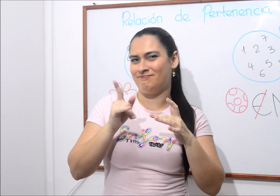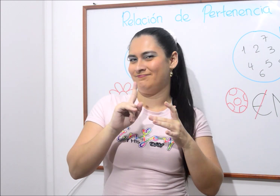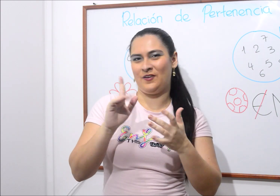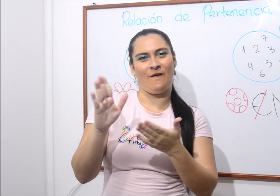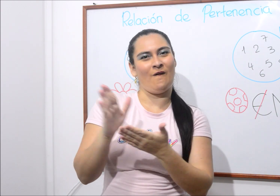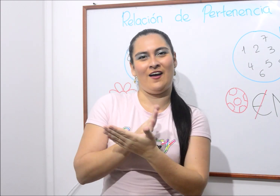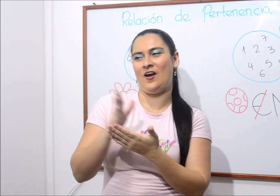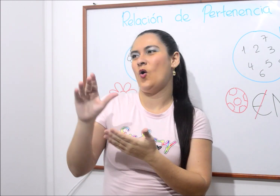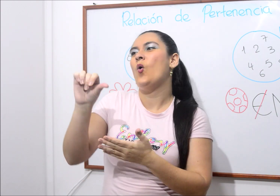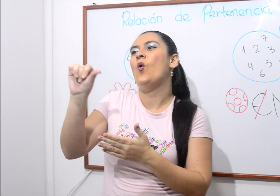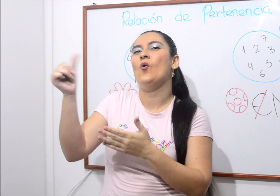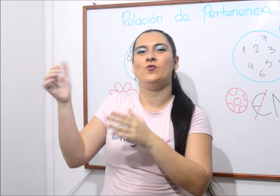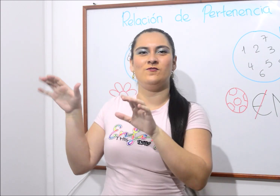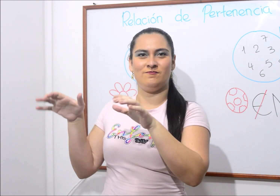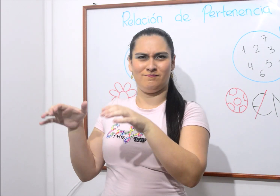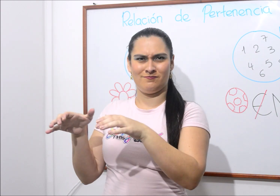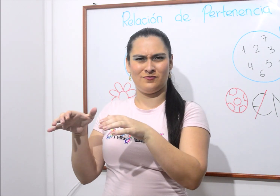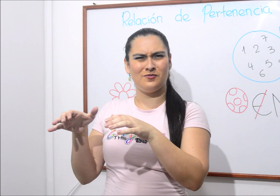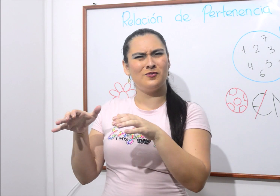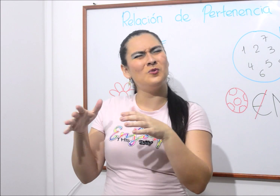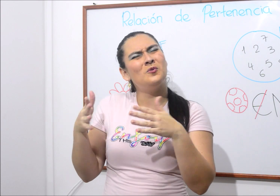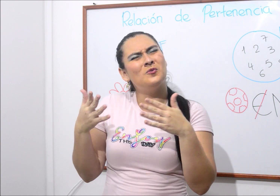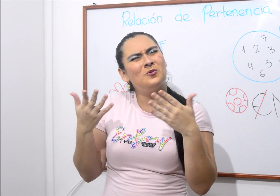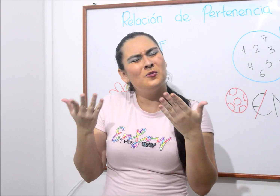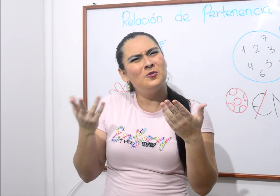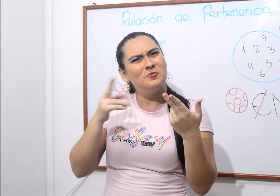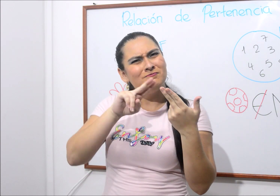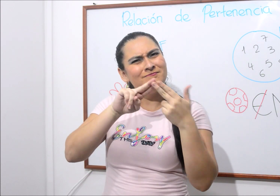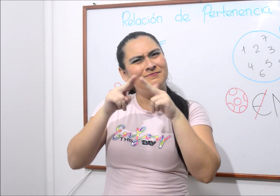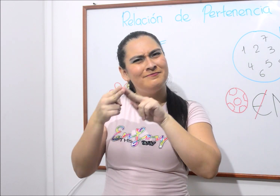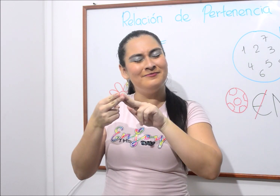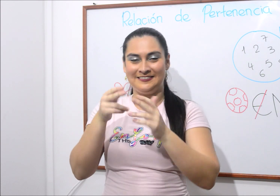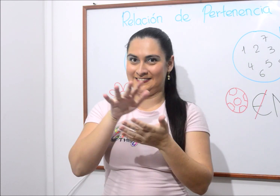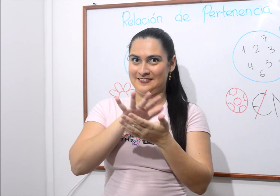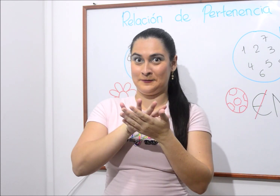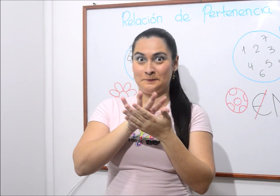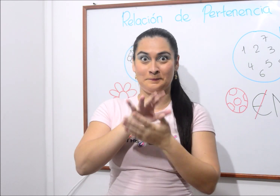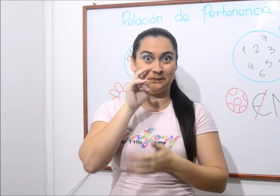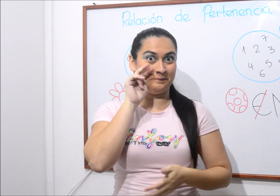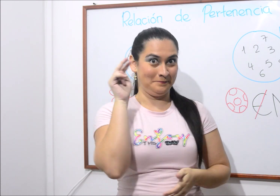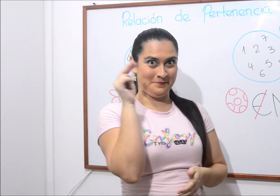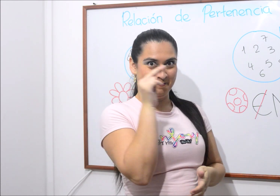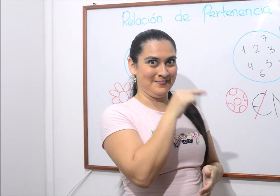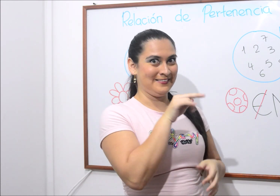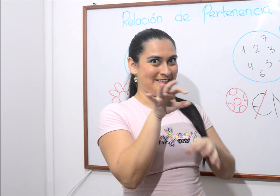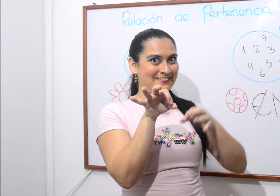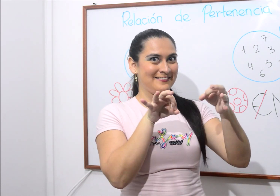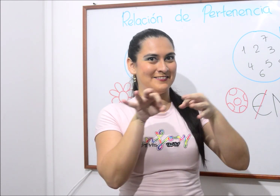el símbolo no pertenece. ¿Cómo así? No te preocupes, veamos unos ejemplos.